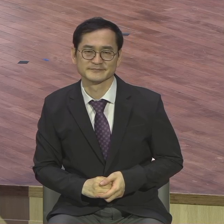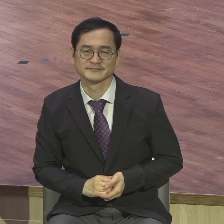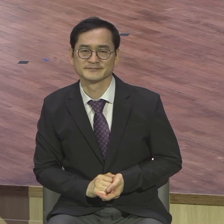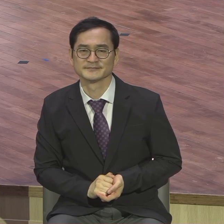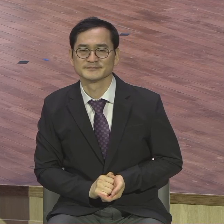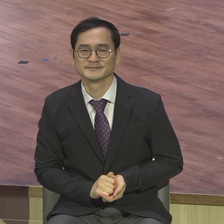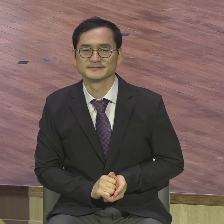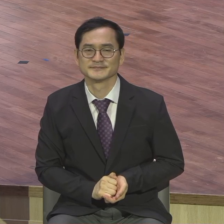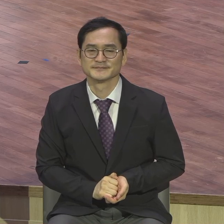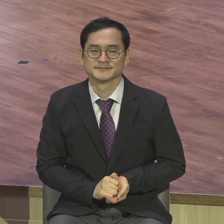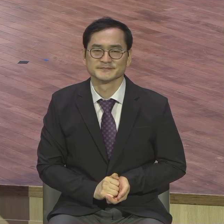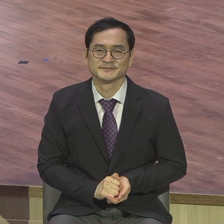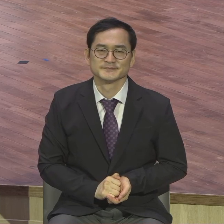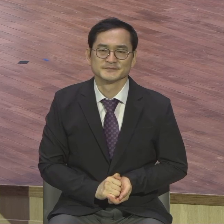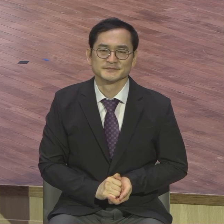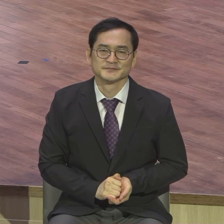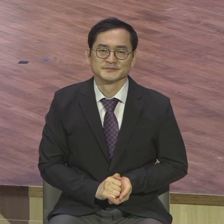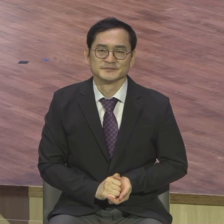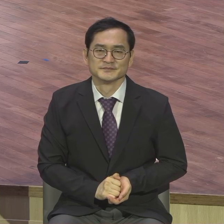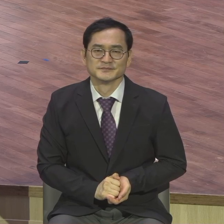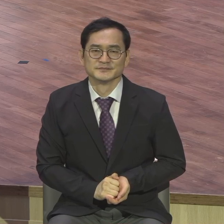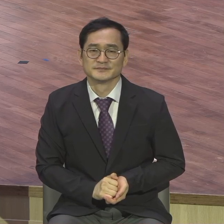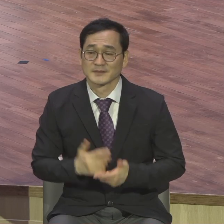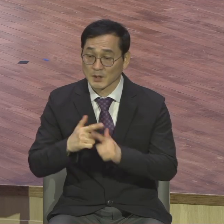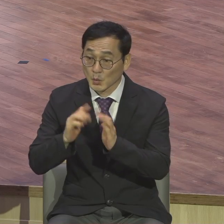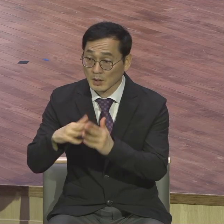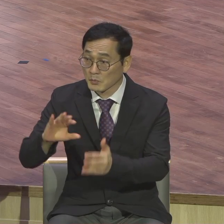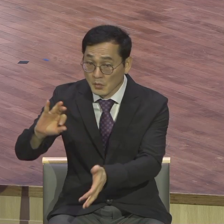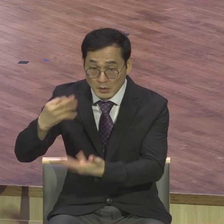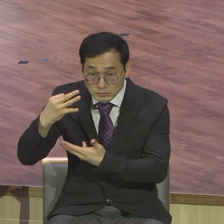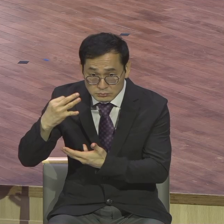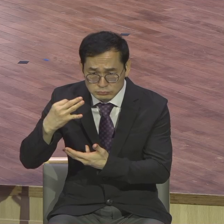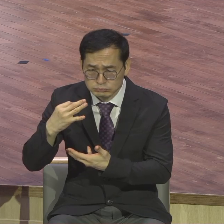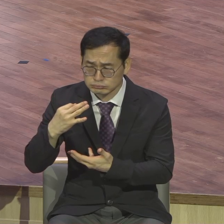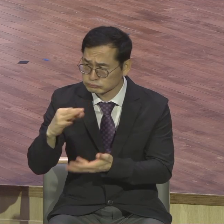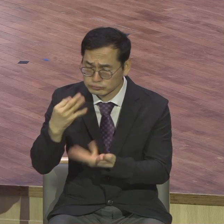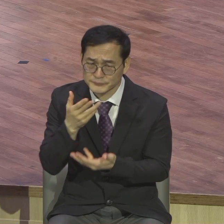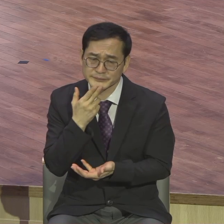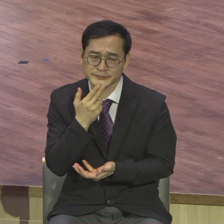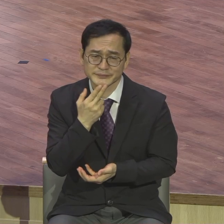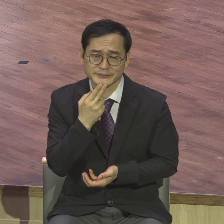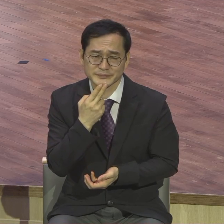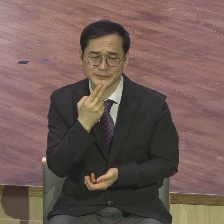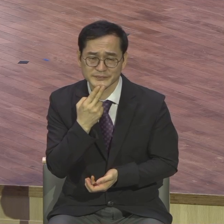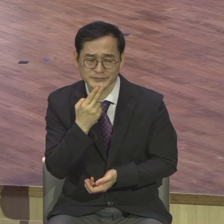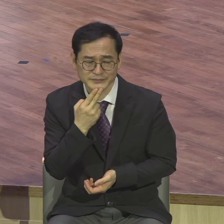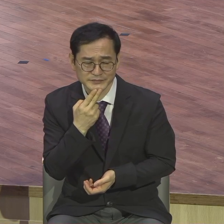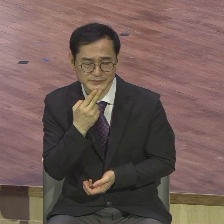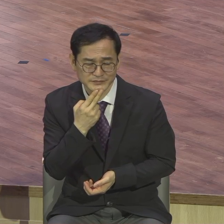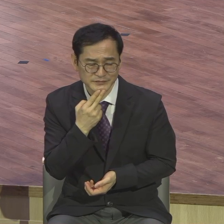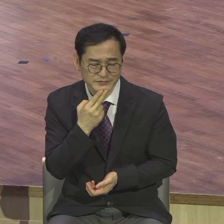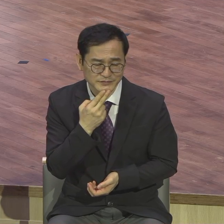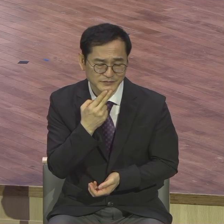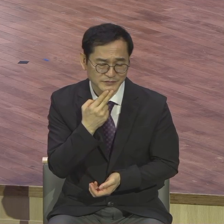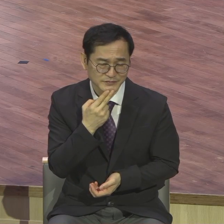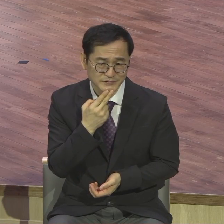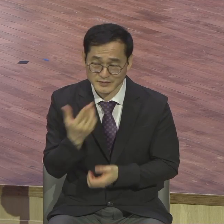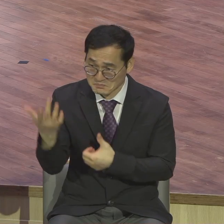뭐 교회가 월급을 줍니까 무슨 따질 그런 권한이